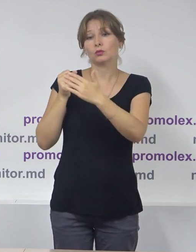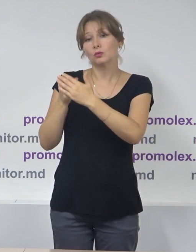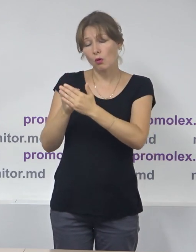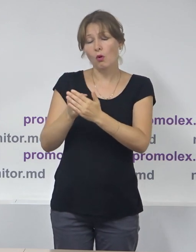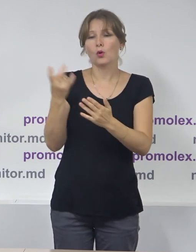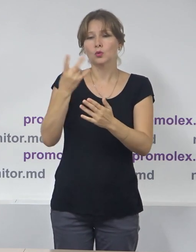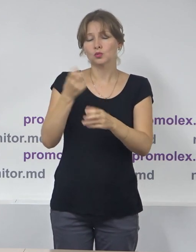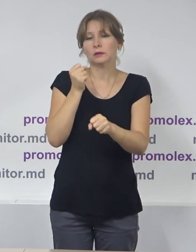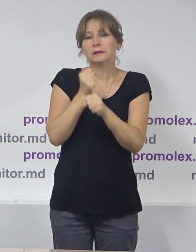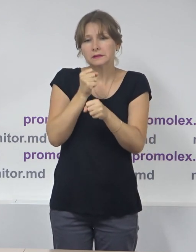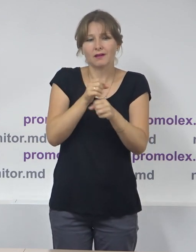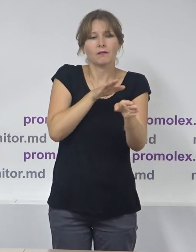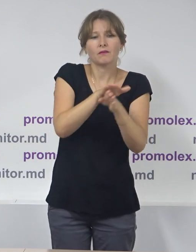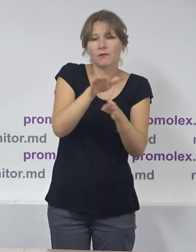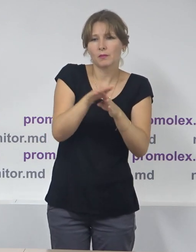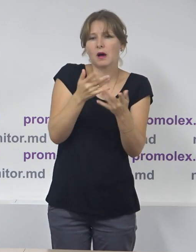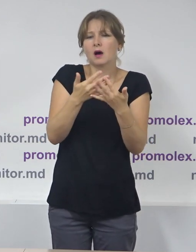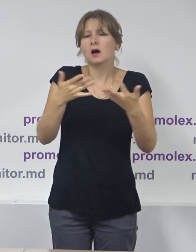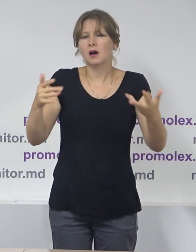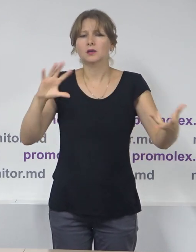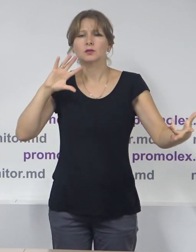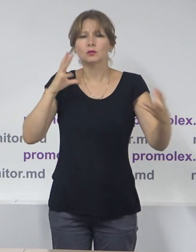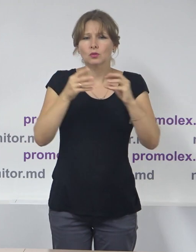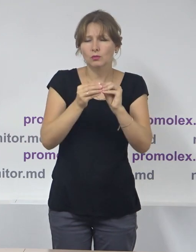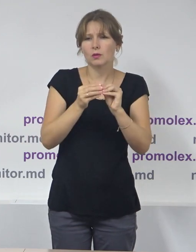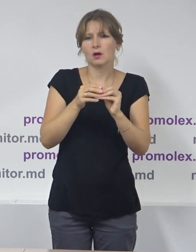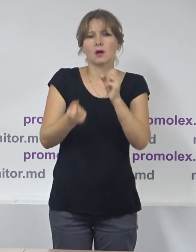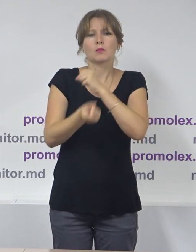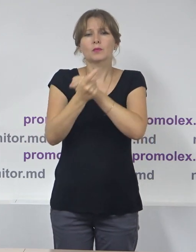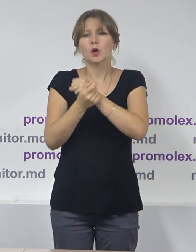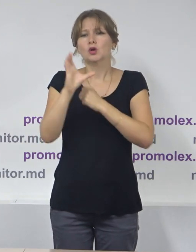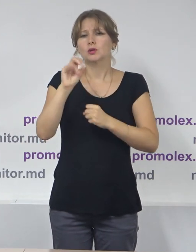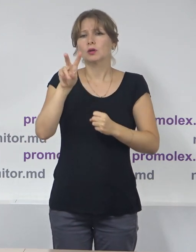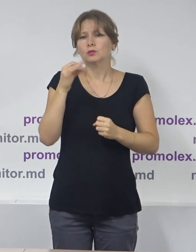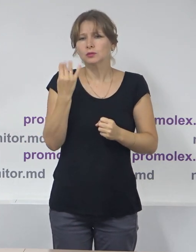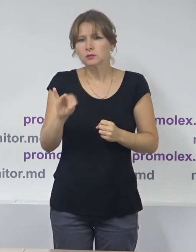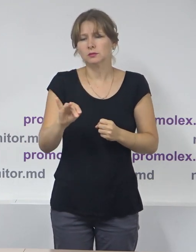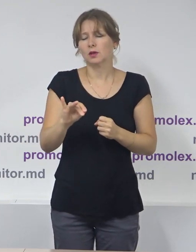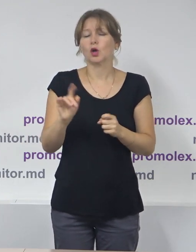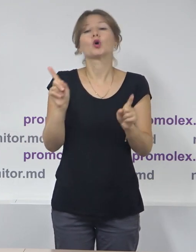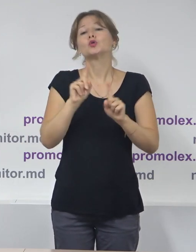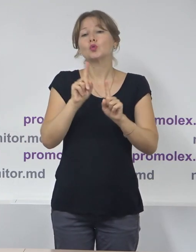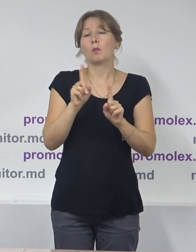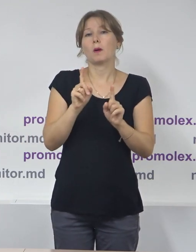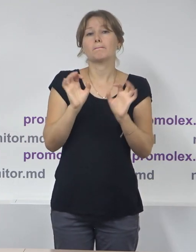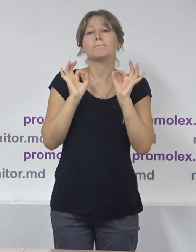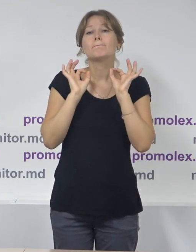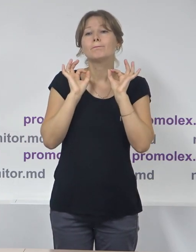normativă, să fie soluționate problema fragmentării excesive a unităților